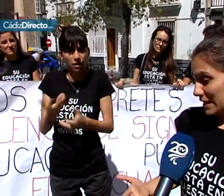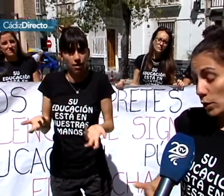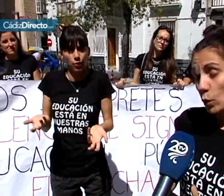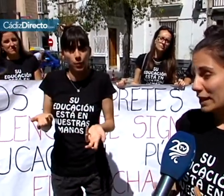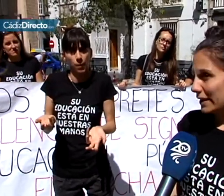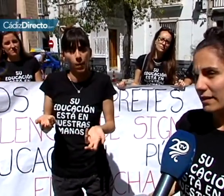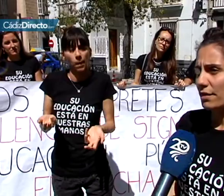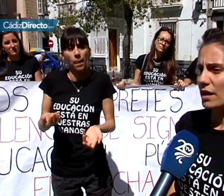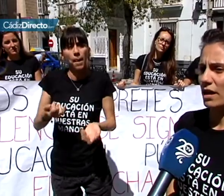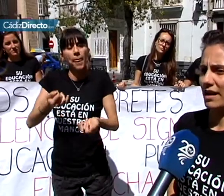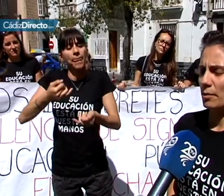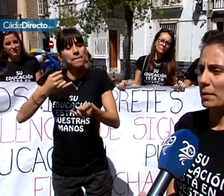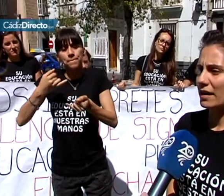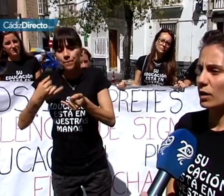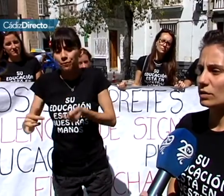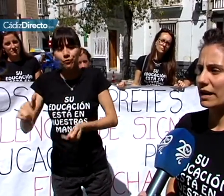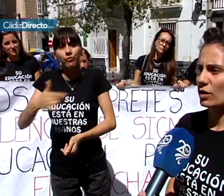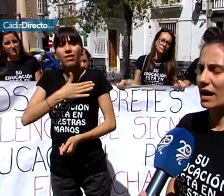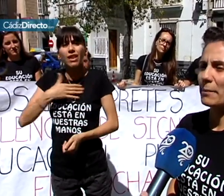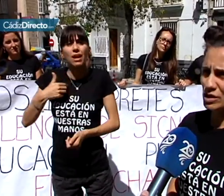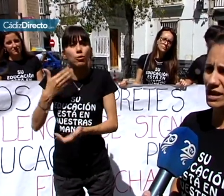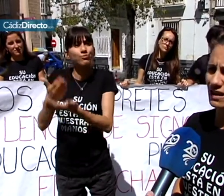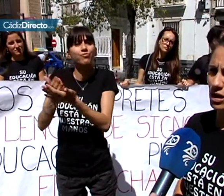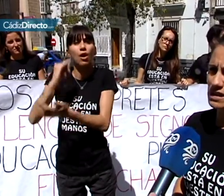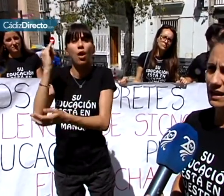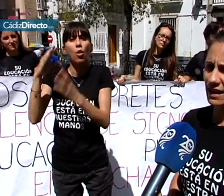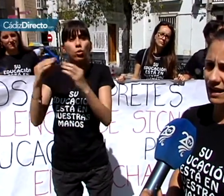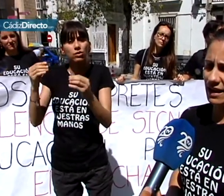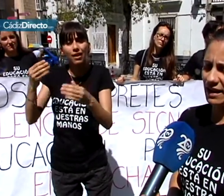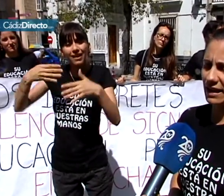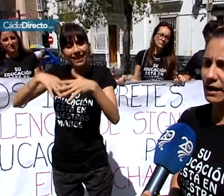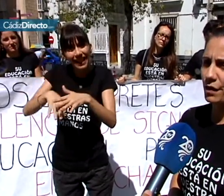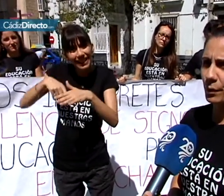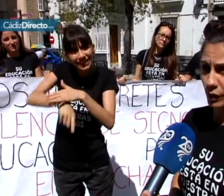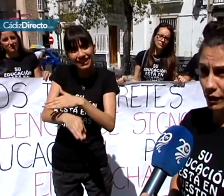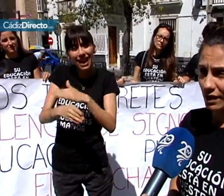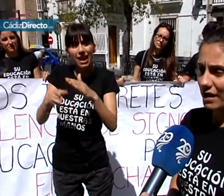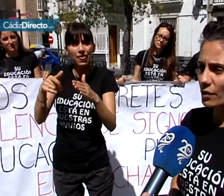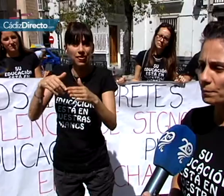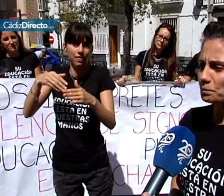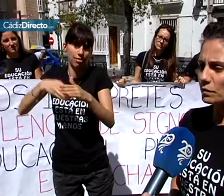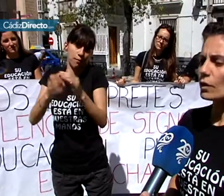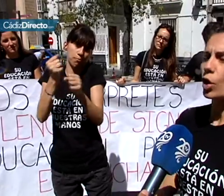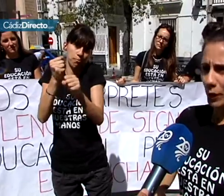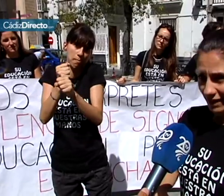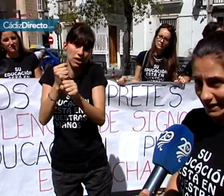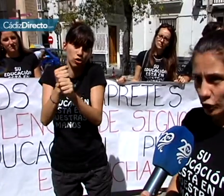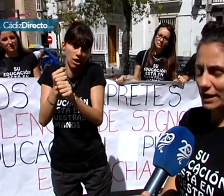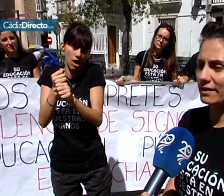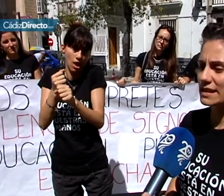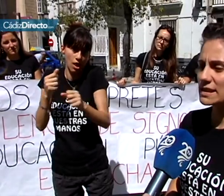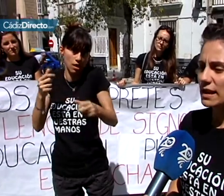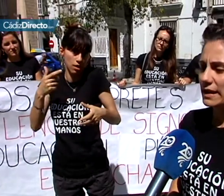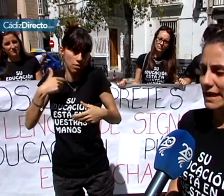Y en última instancia lo que queremos es pedir a la Junta que nos haga personal laboral, o que cree la relación de puestos de trabajo con nuestra